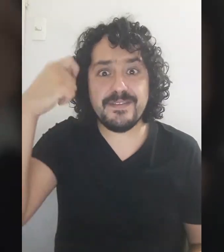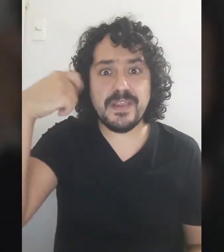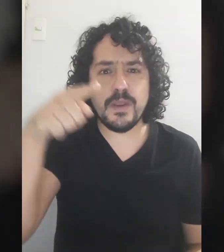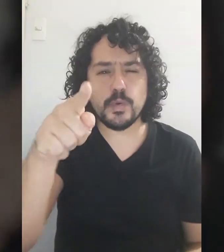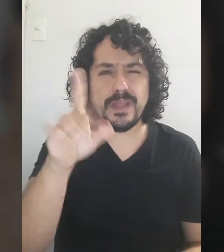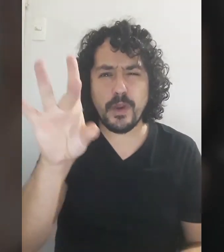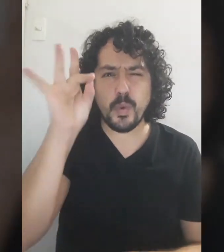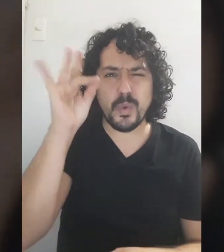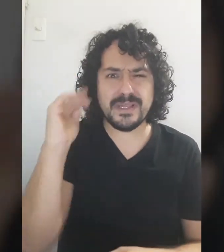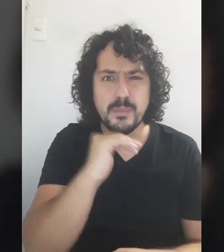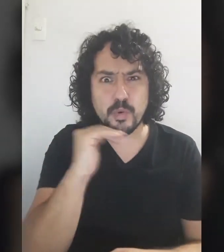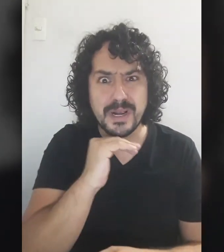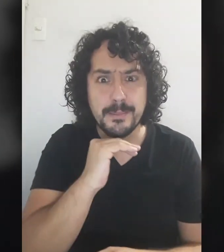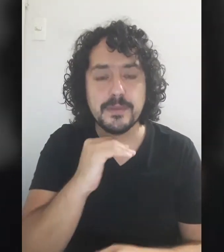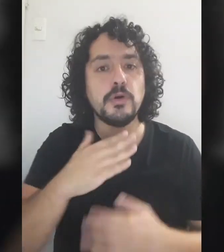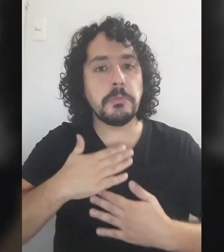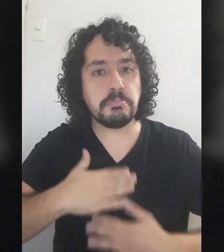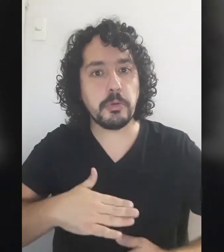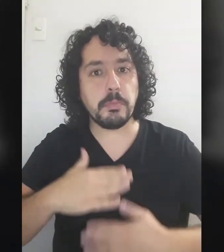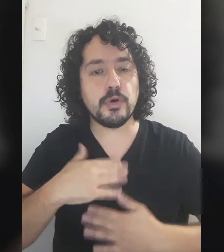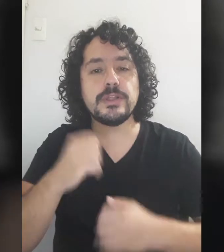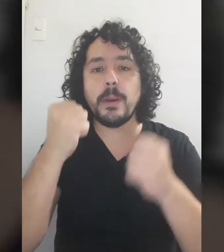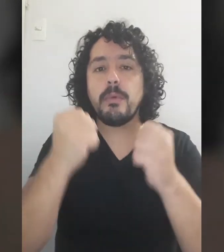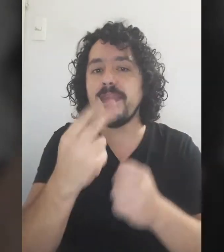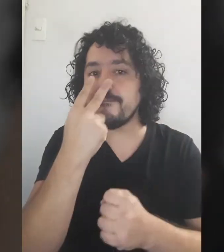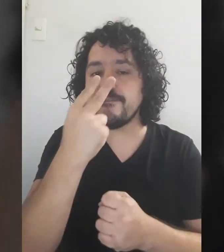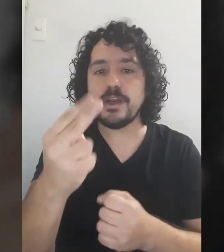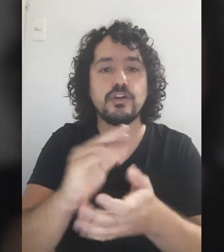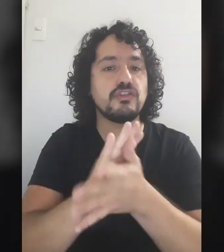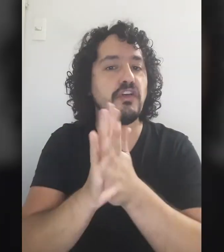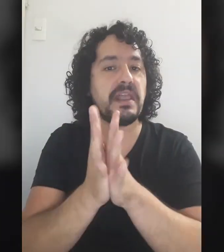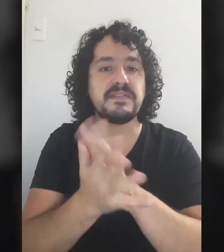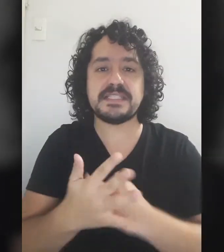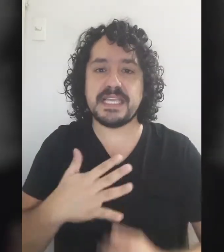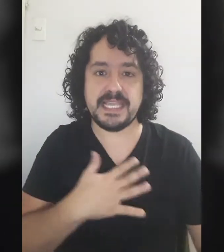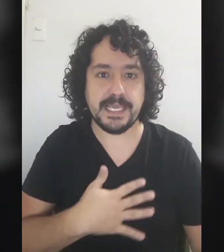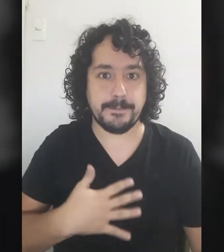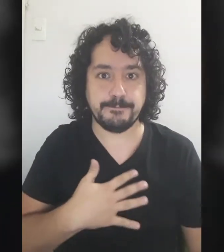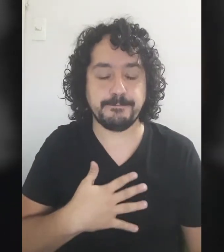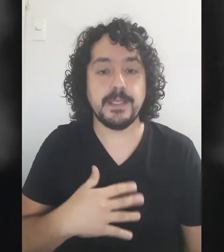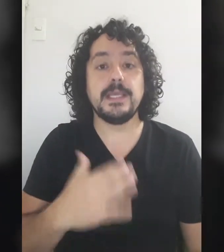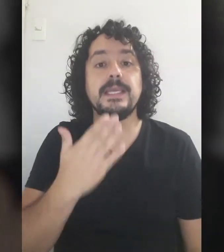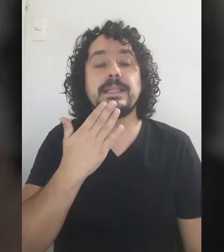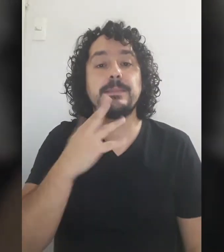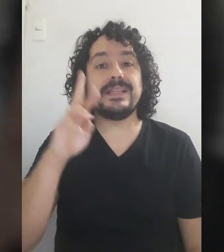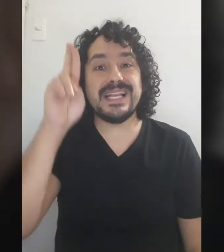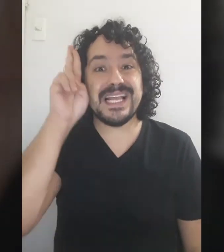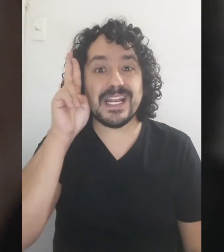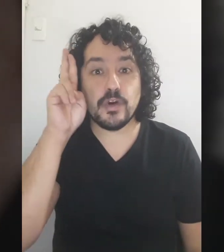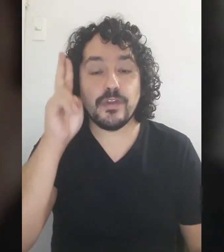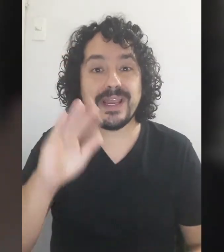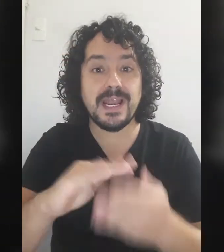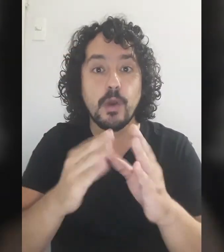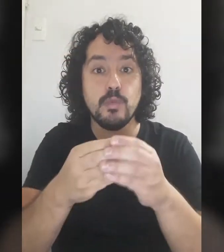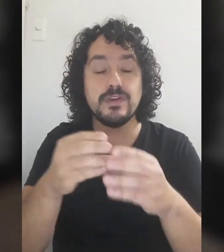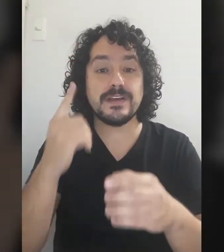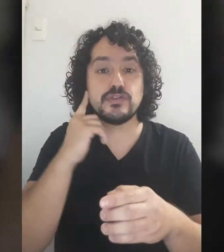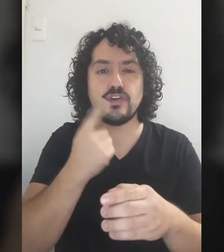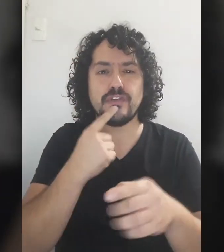video ustedes lo encuentran muy rápido no importa, pueden verlo todas las veces que quieran Y también tienen que recordar que la comunidad sorda